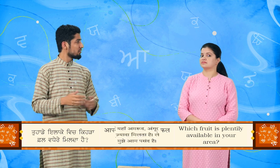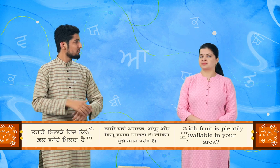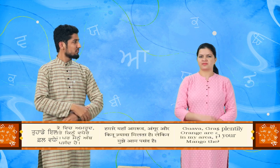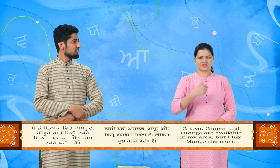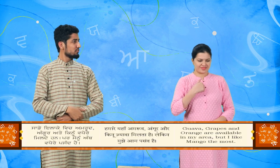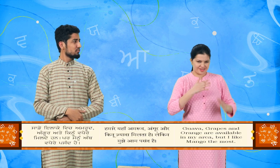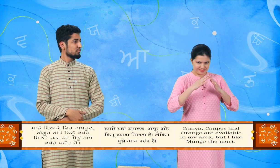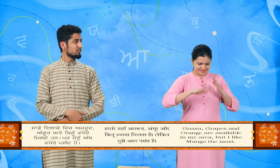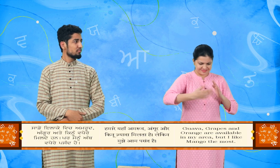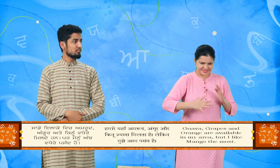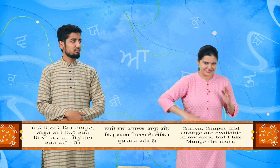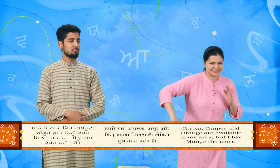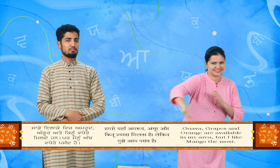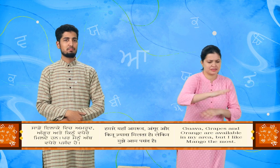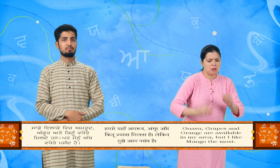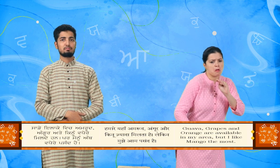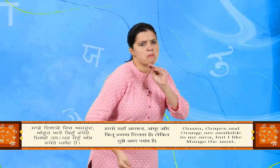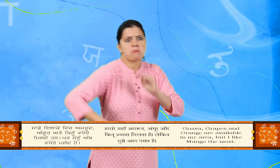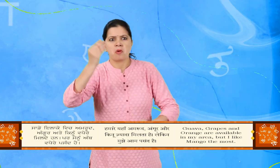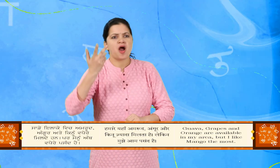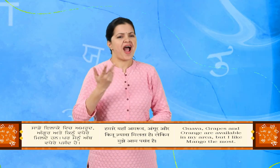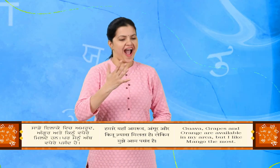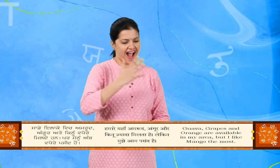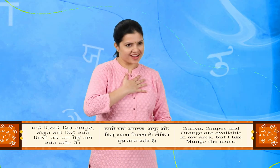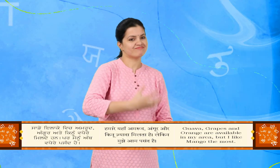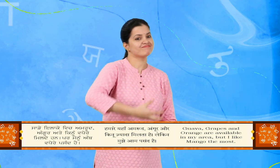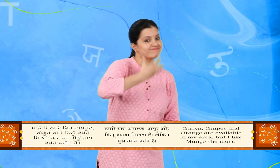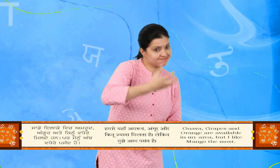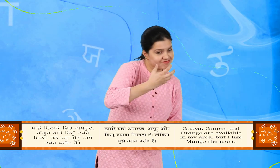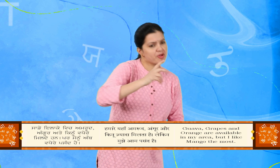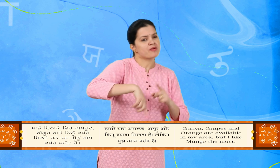साडे इलाके विच अमरूद, अंगूर ते कीनू वधेरे मिलदे हन